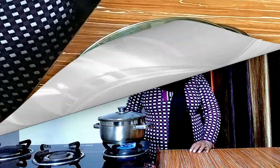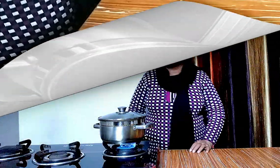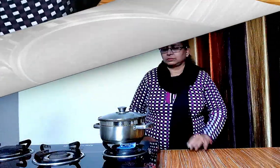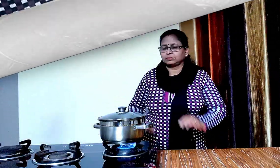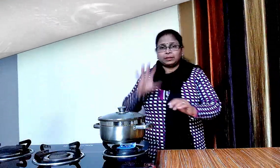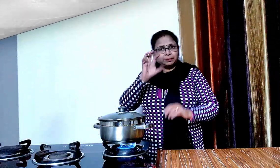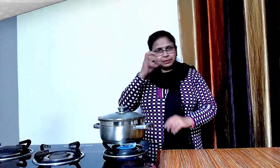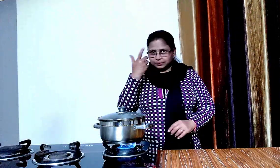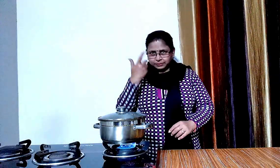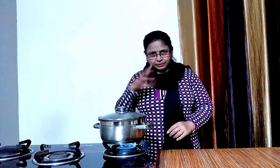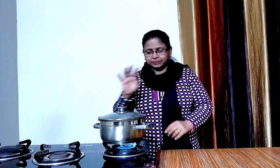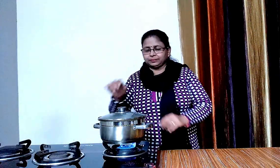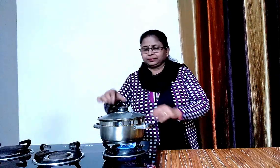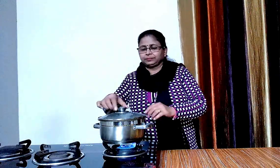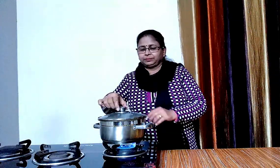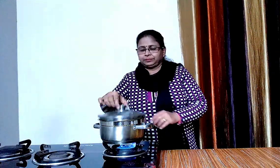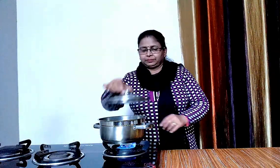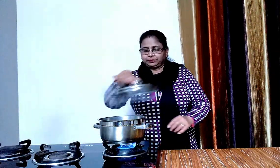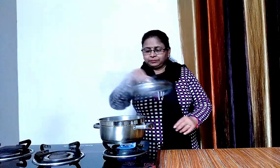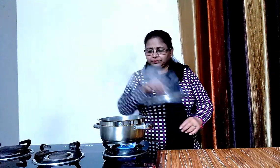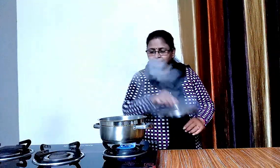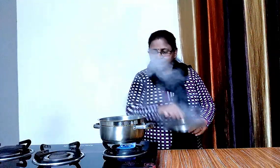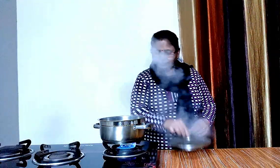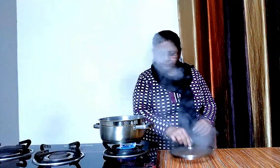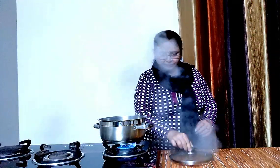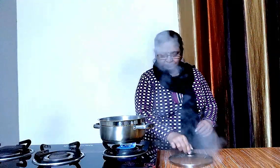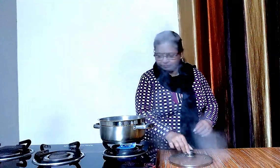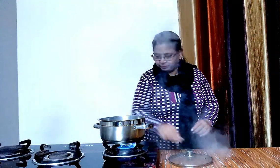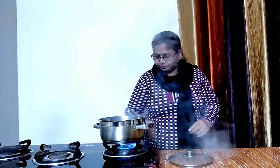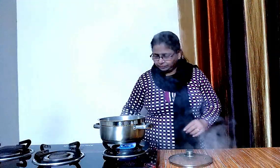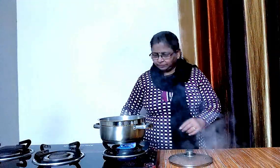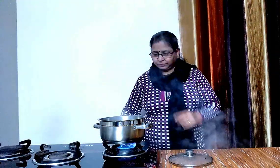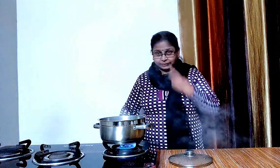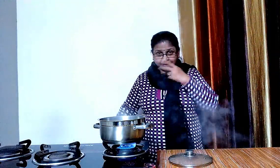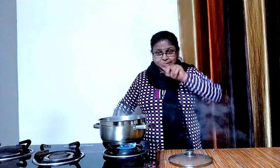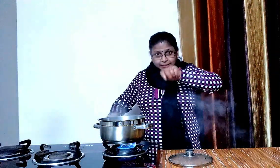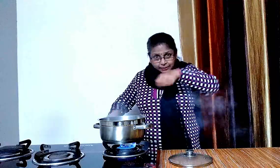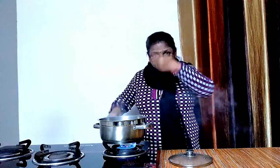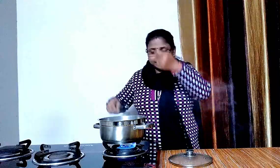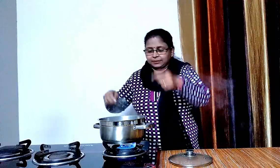पाश मिन्ट हो चुकी है अब हम इसको एक बार खोल कर देख लेते हैं इसे थोड़ा चला लेंगे